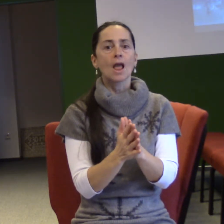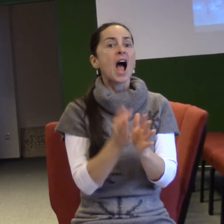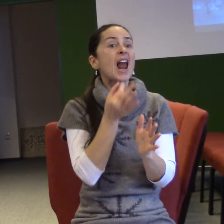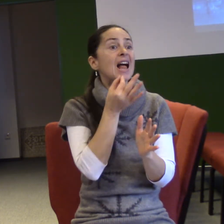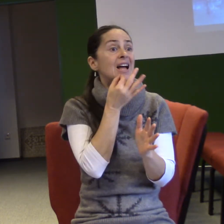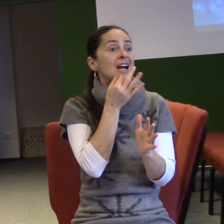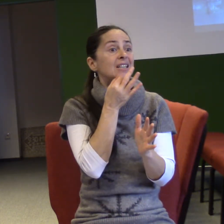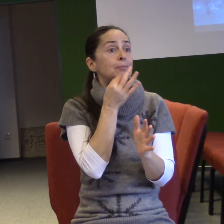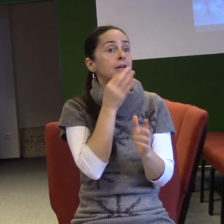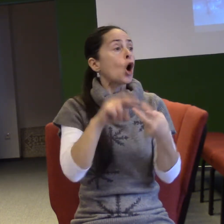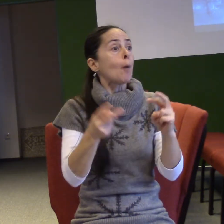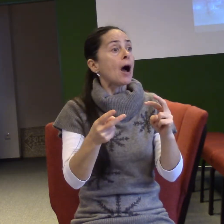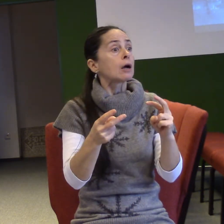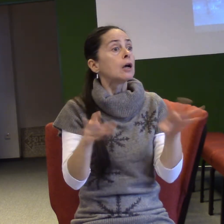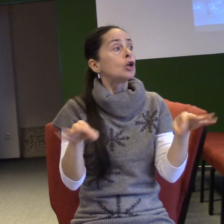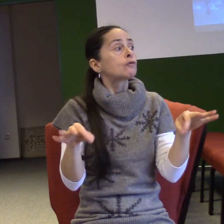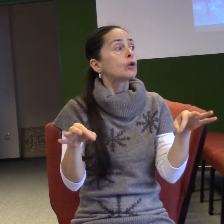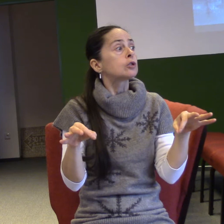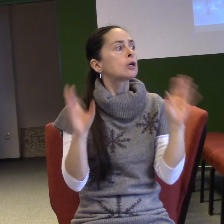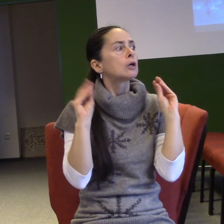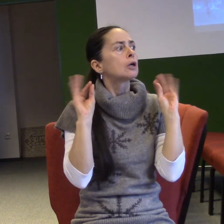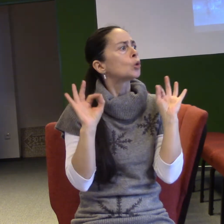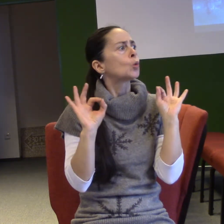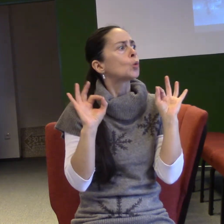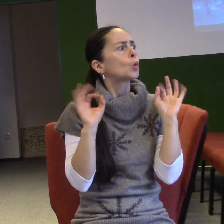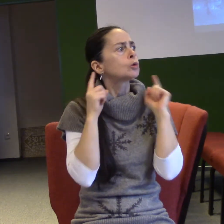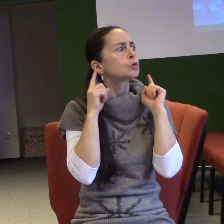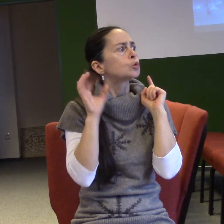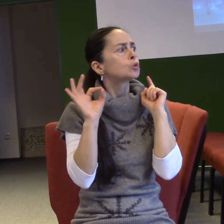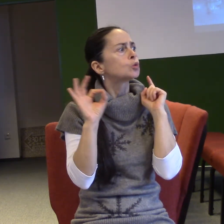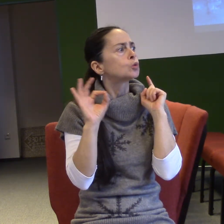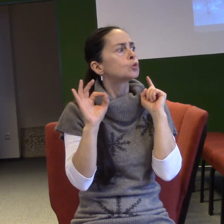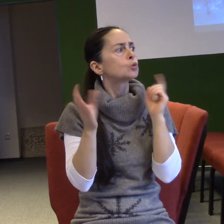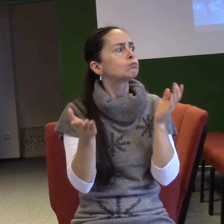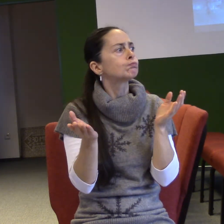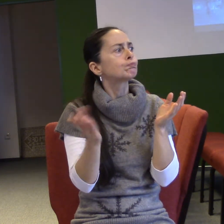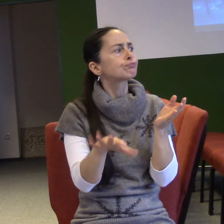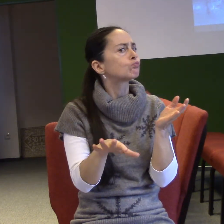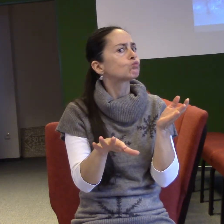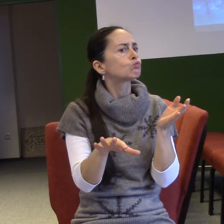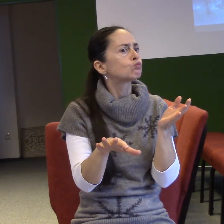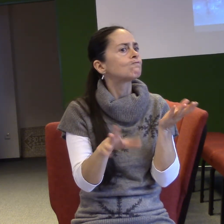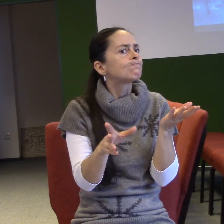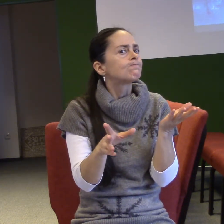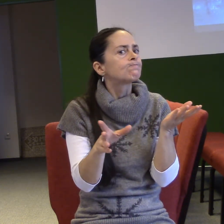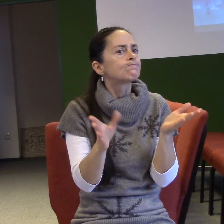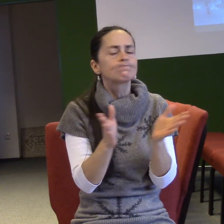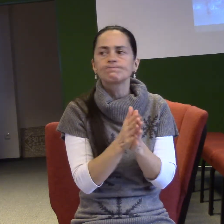necinkaly, tak já nevím, jestli znáte živy, oni jsou velice moudří, oni jsou důmyslní, oni plánují tři kroky dopředu.